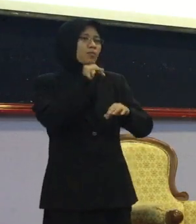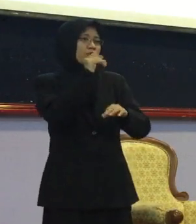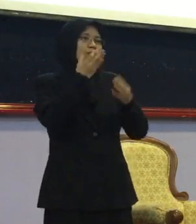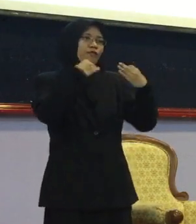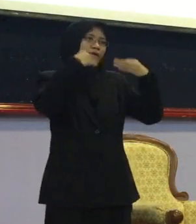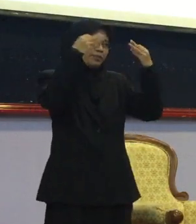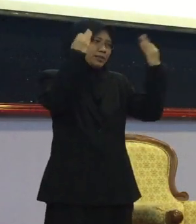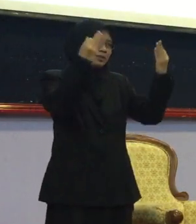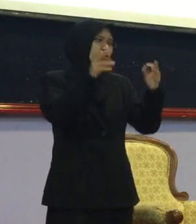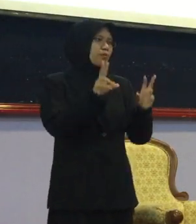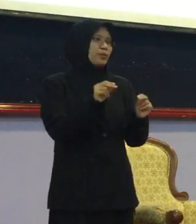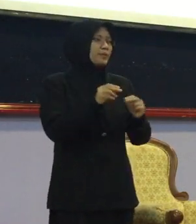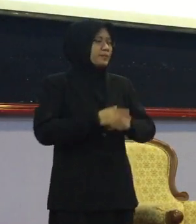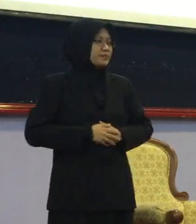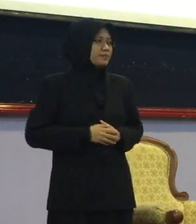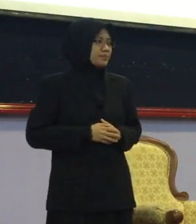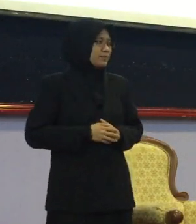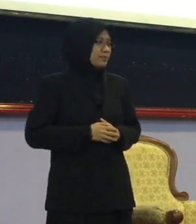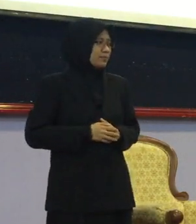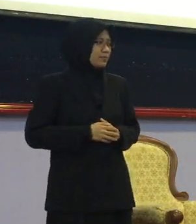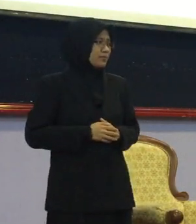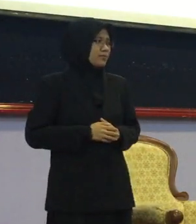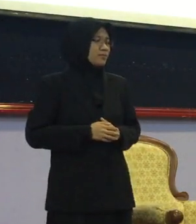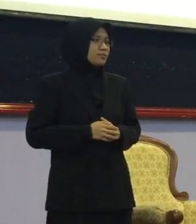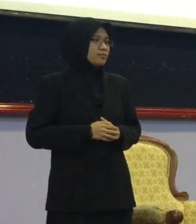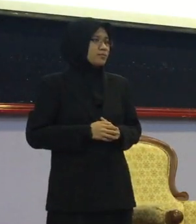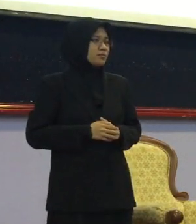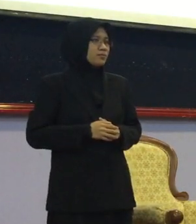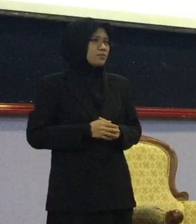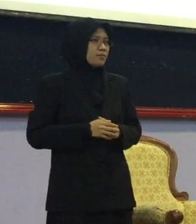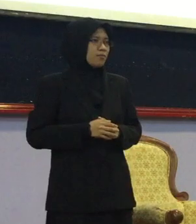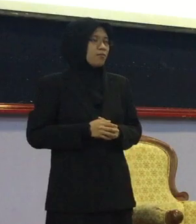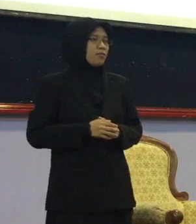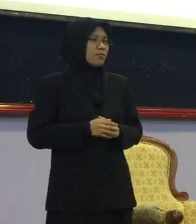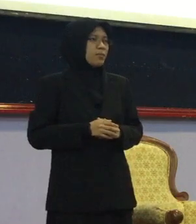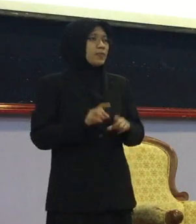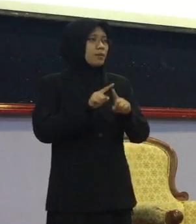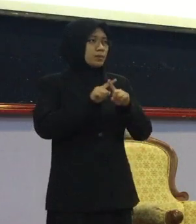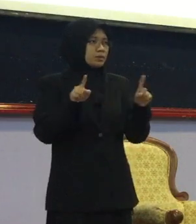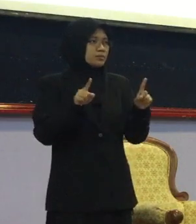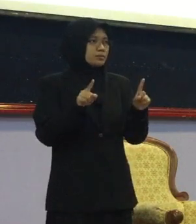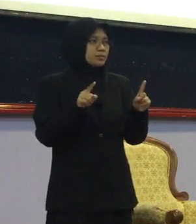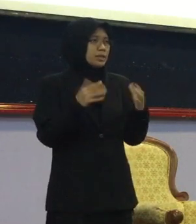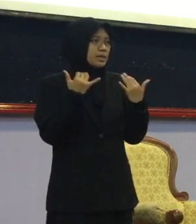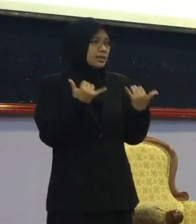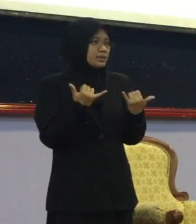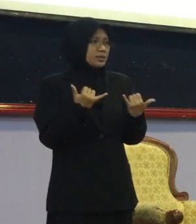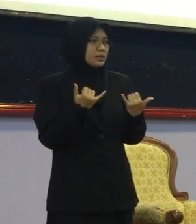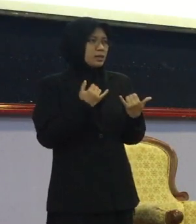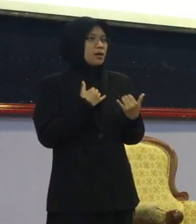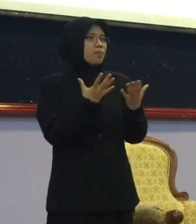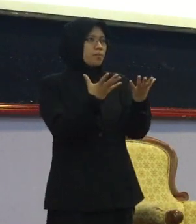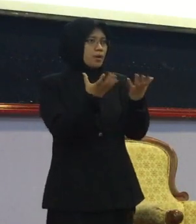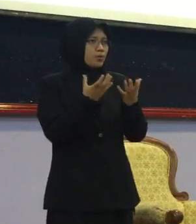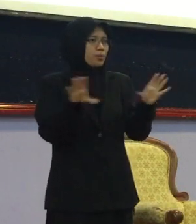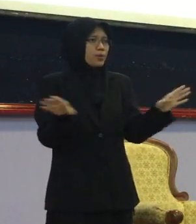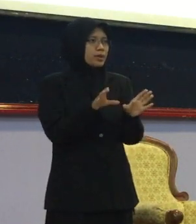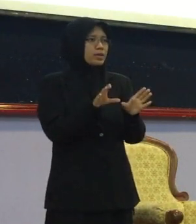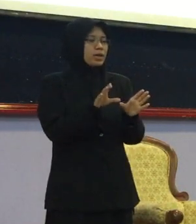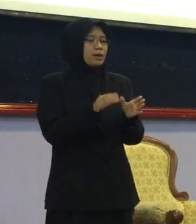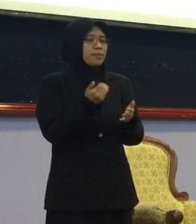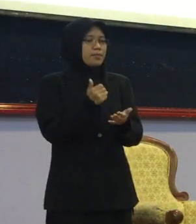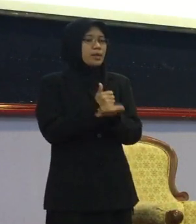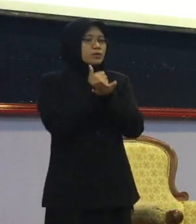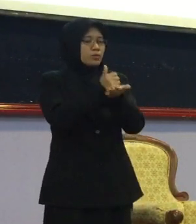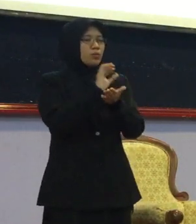Dia ada tu Nak buat yang glamour tu Semua orang tahu Tapi sebenarnya Kesannya kurang Tapi kita nak yang glamour Ke nak yang berkesan Itu